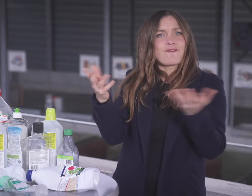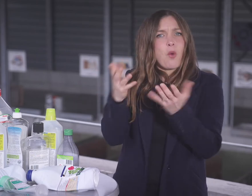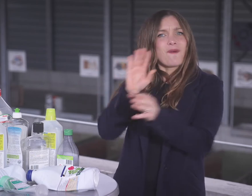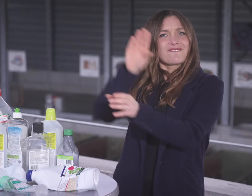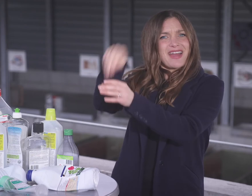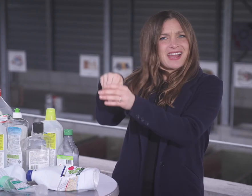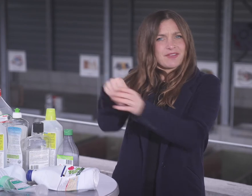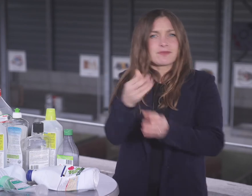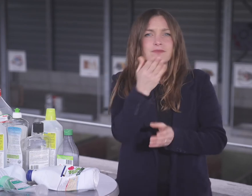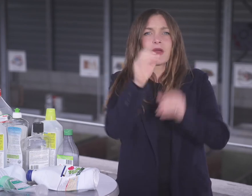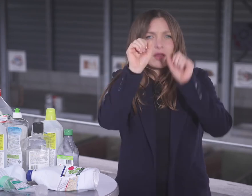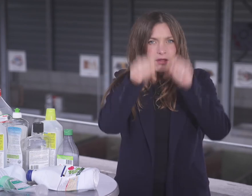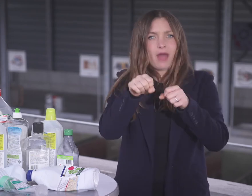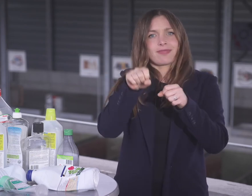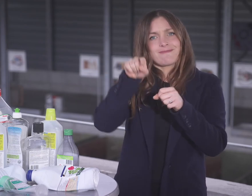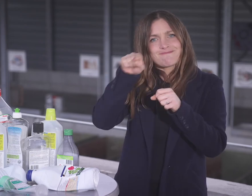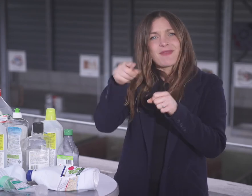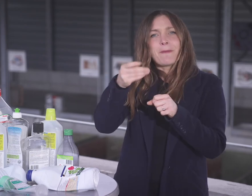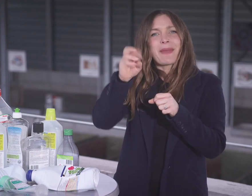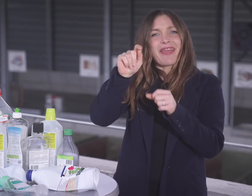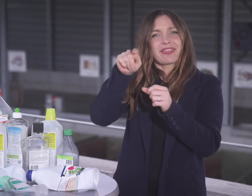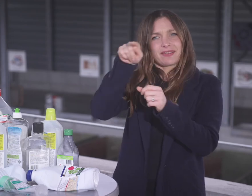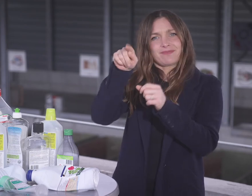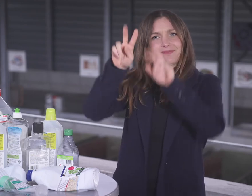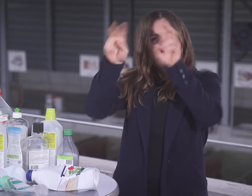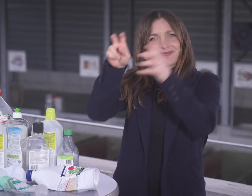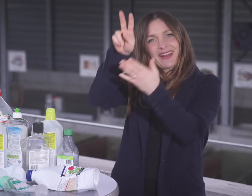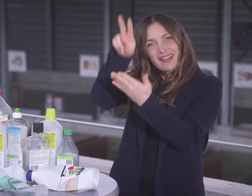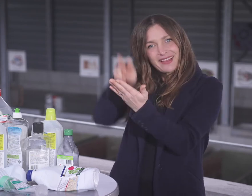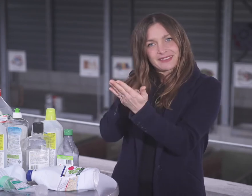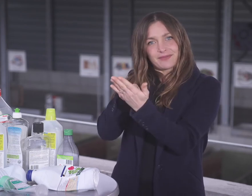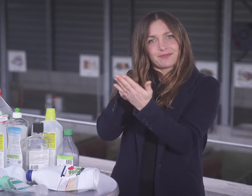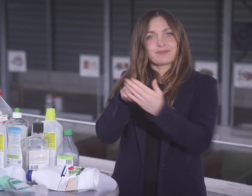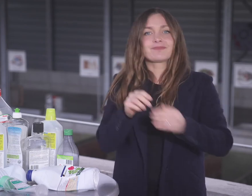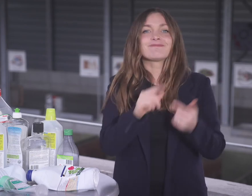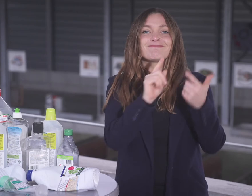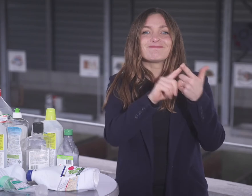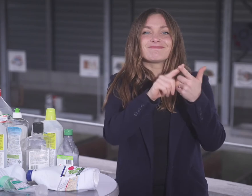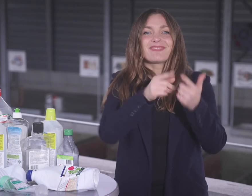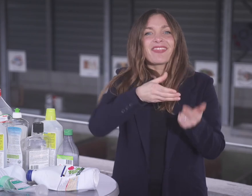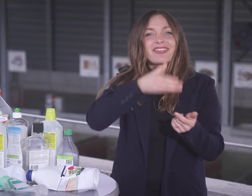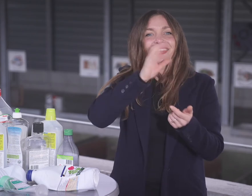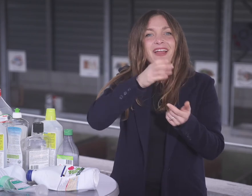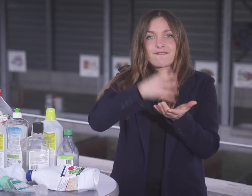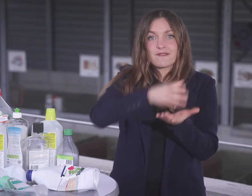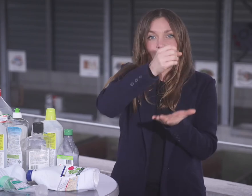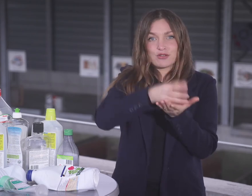-Getränkeflaschen gehören in die Pet-Sammlung, das heisst in die Verkaufsstellen, die Entsorgungshöfe